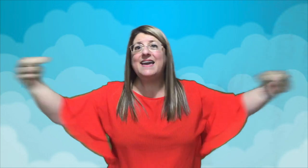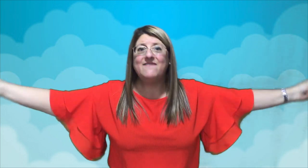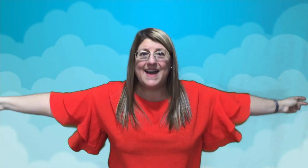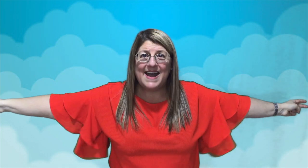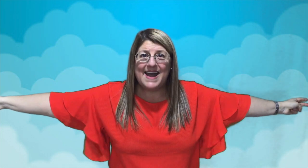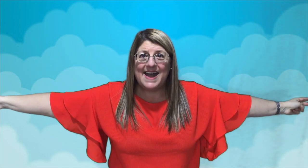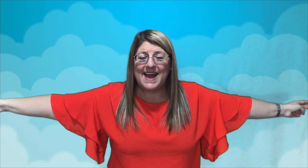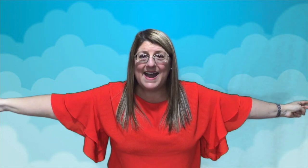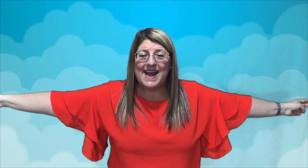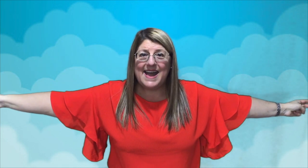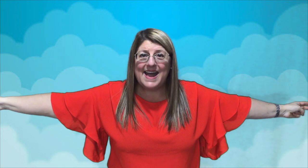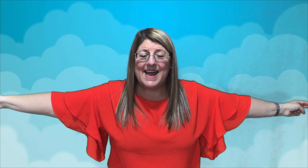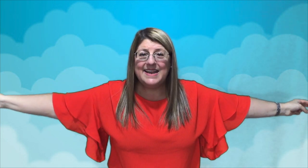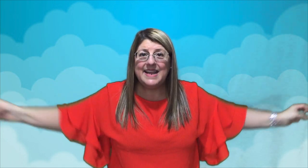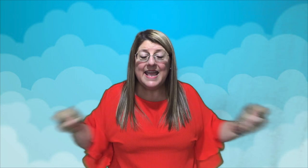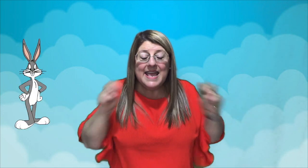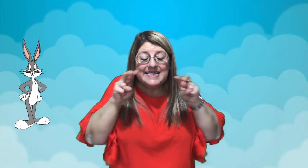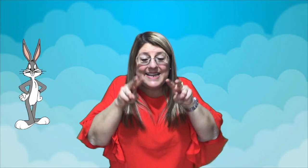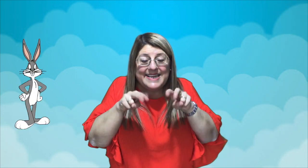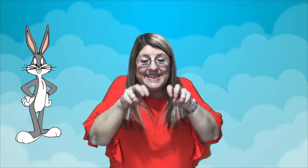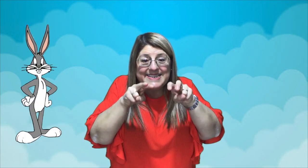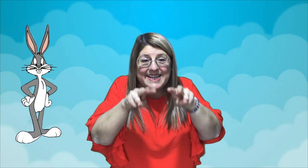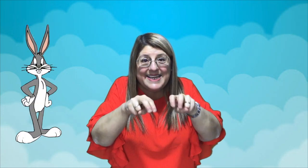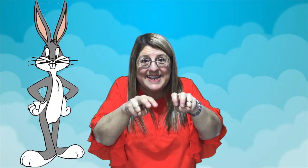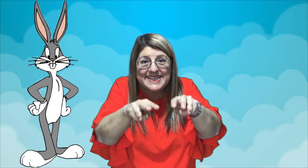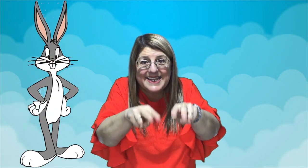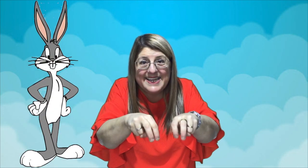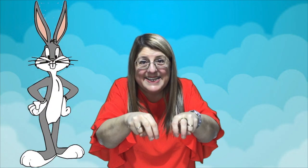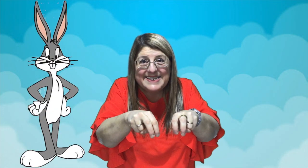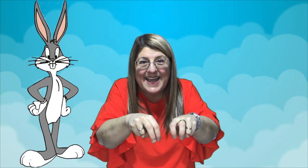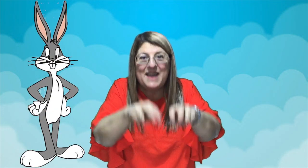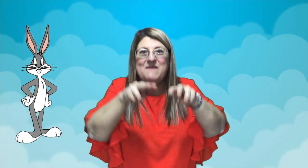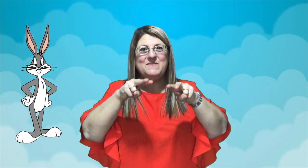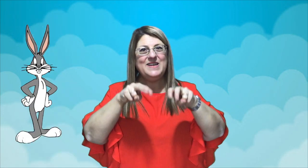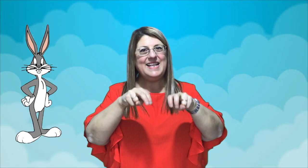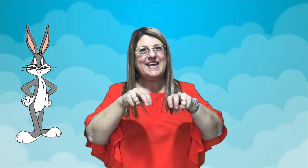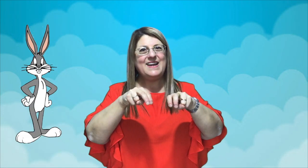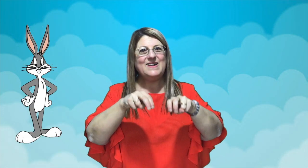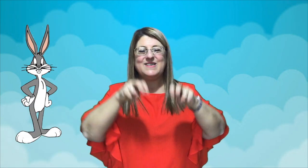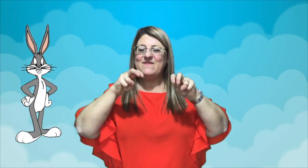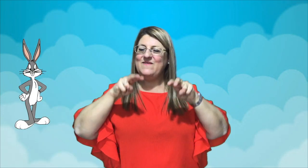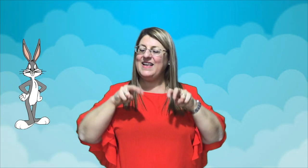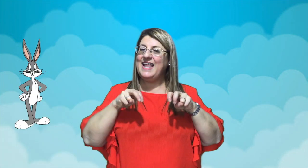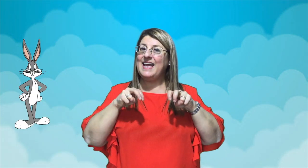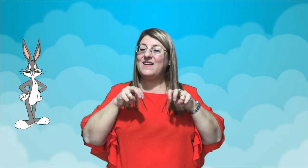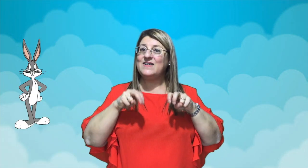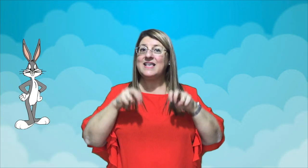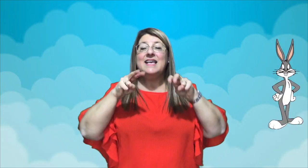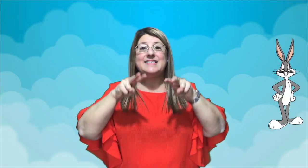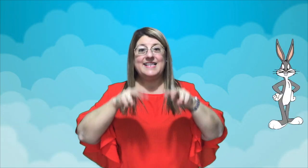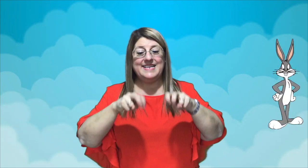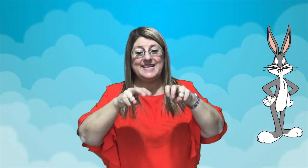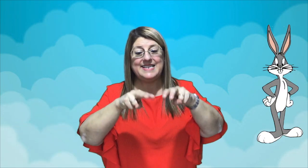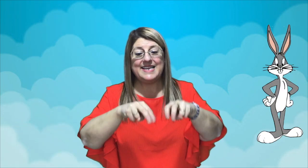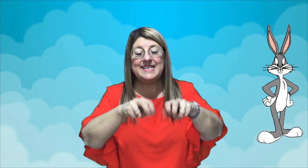van. Cerquita, cerquita, cerquita, muy lejos, muy lejos. Cerquita, cerquita,